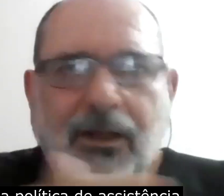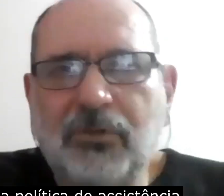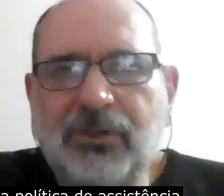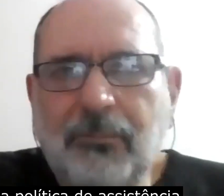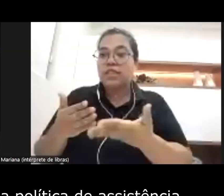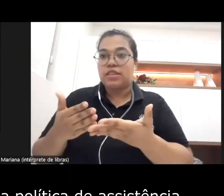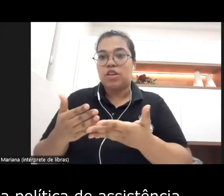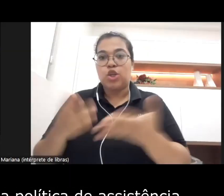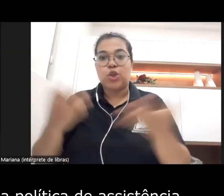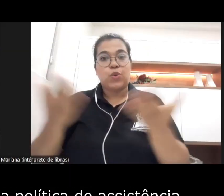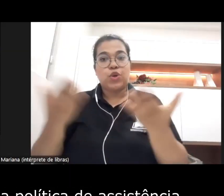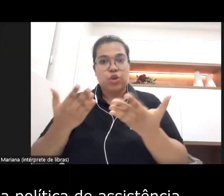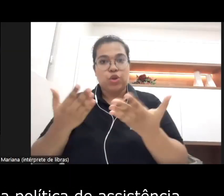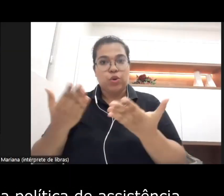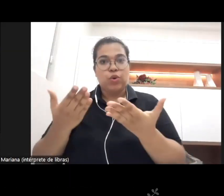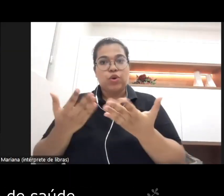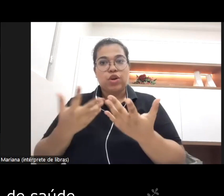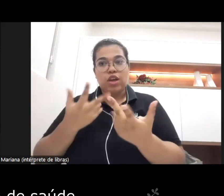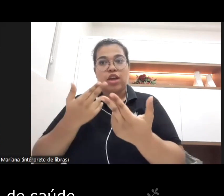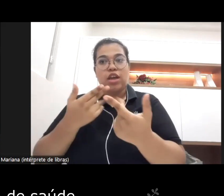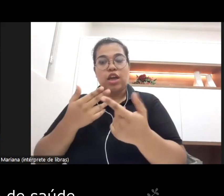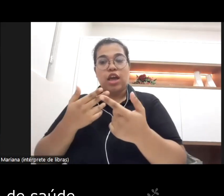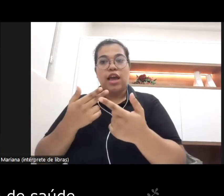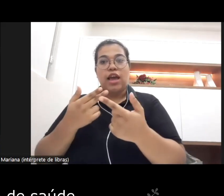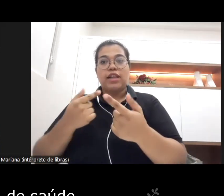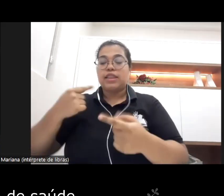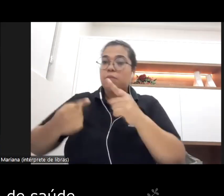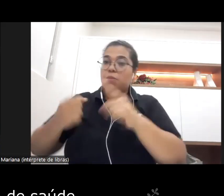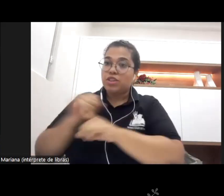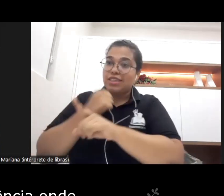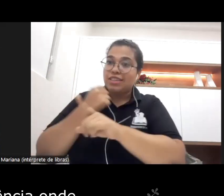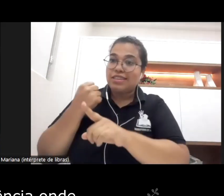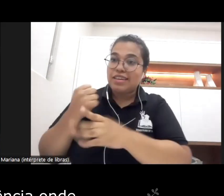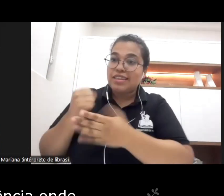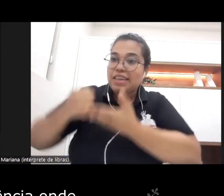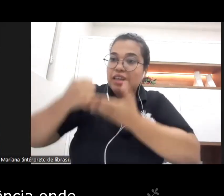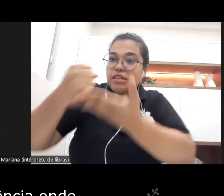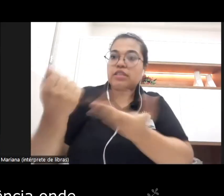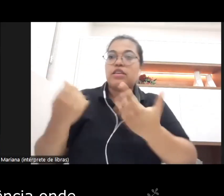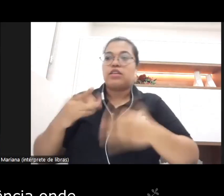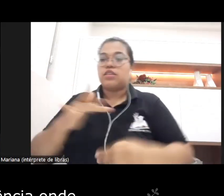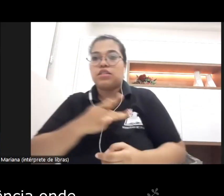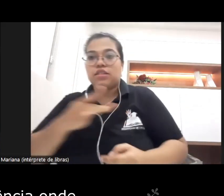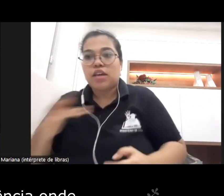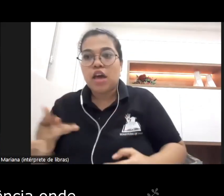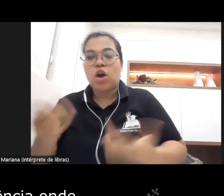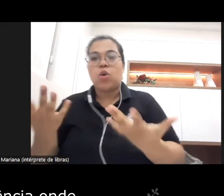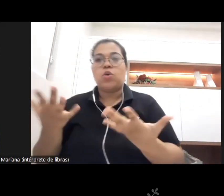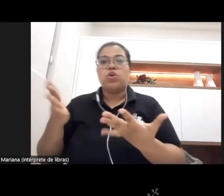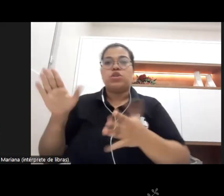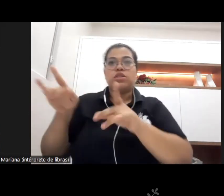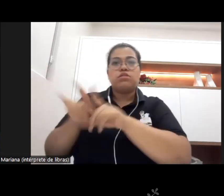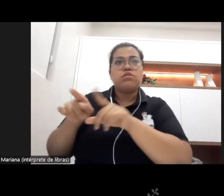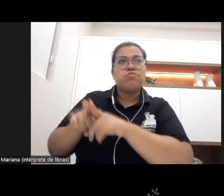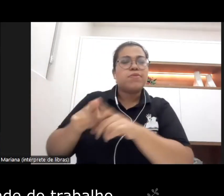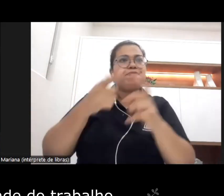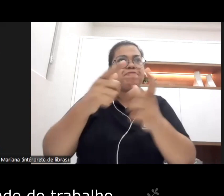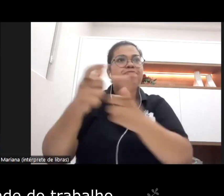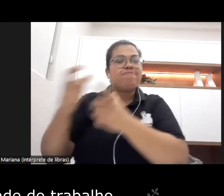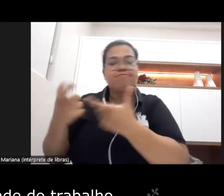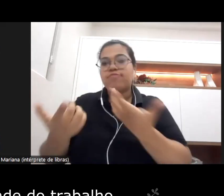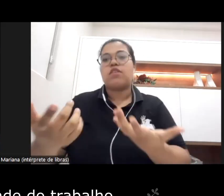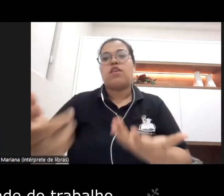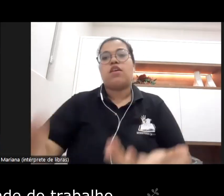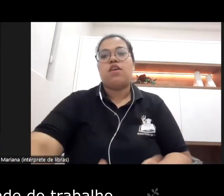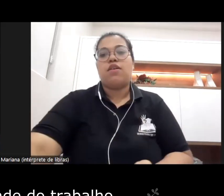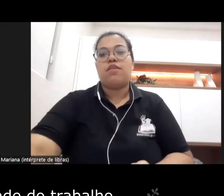enfrentamos na política de assistência na política de saúde na previdência onde a